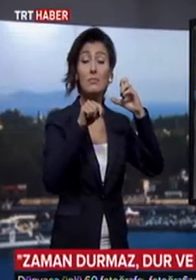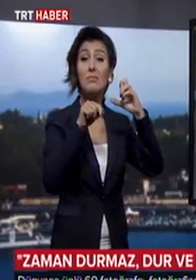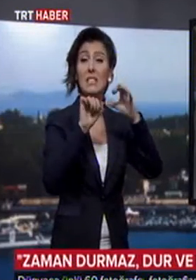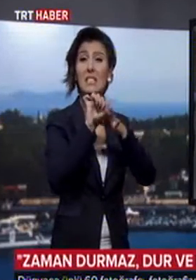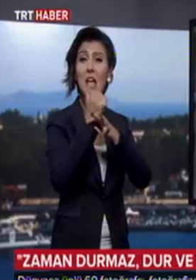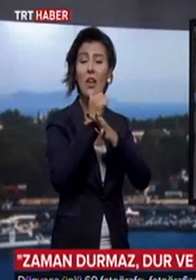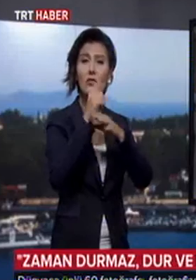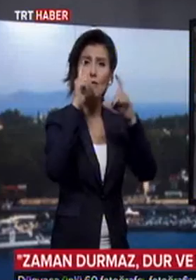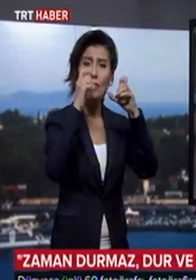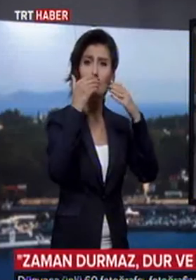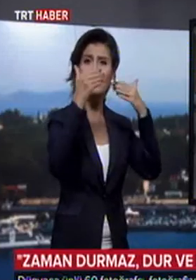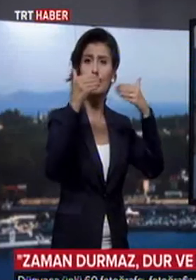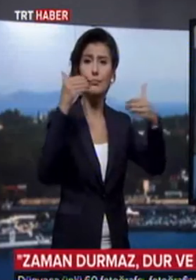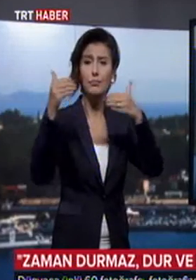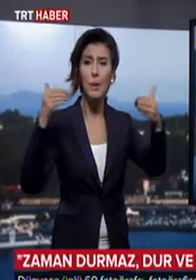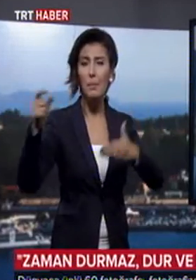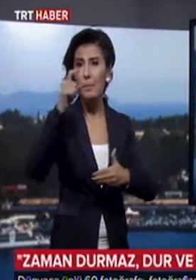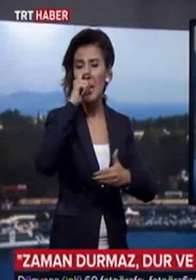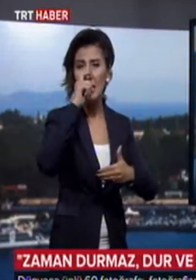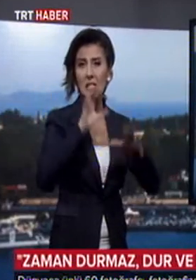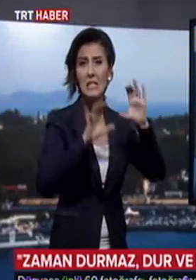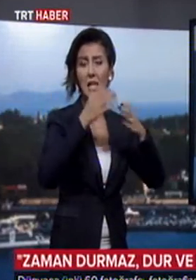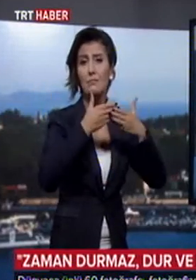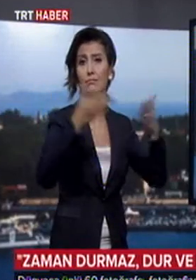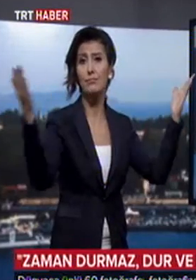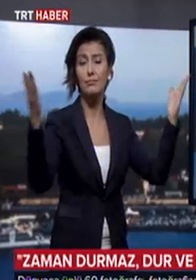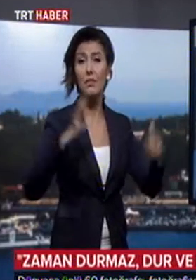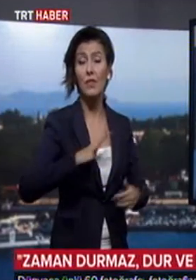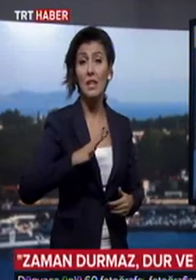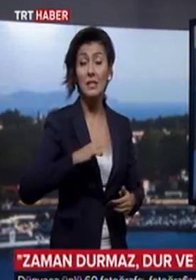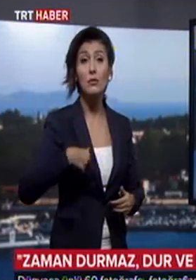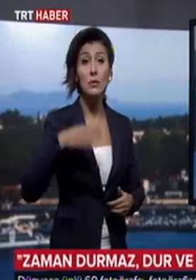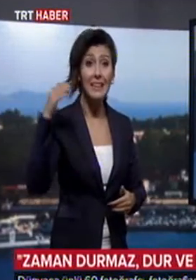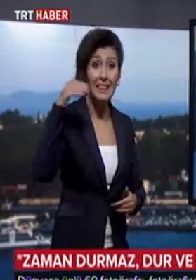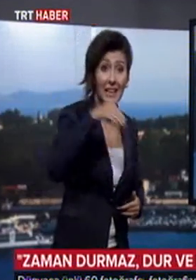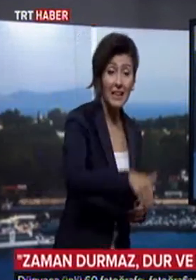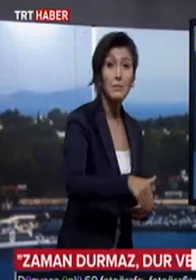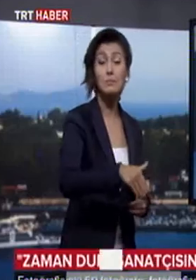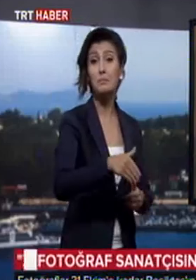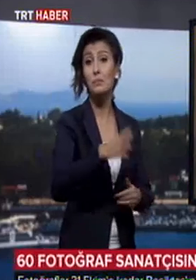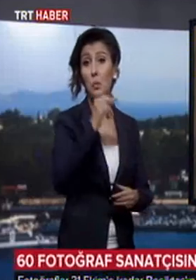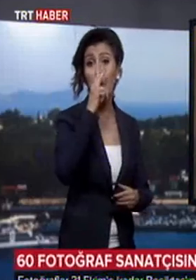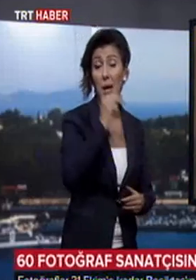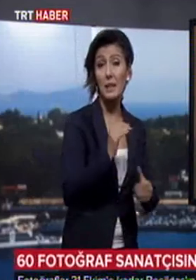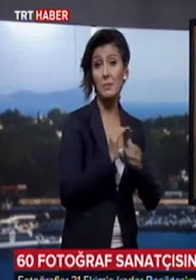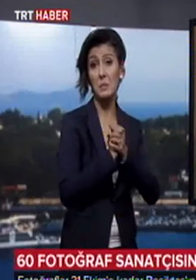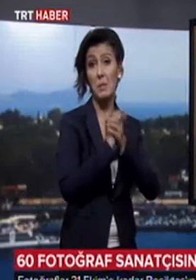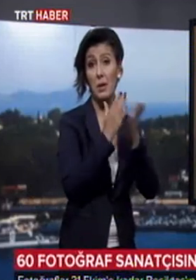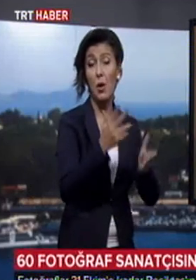noktalarında sergileniyor. Sergi için geldik. Çok beğendik gördüğümüz kadarıyla. Tebrik ediyoruz. Fotoğraflar 31 Ekim'e